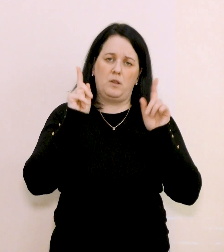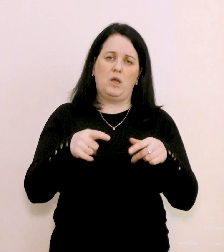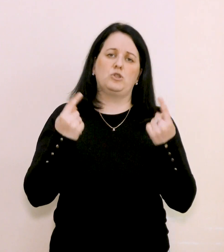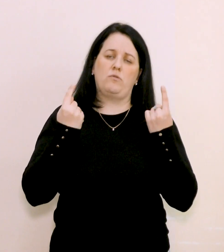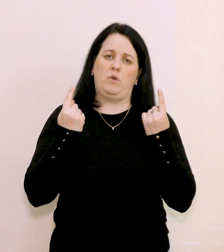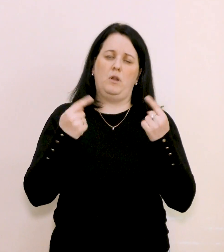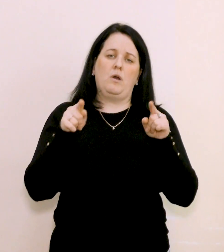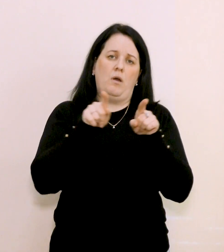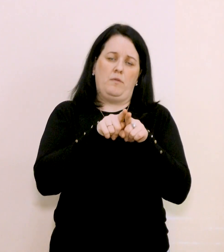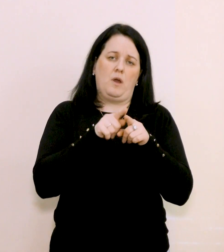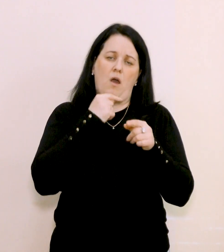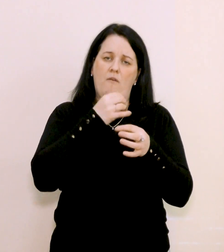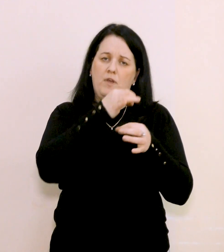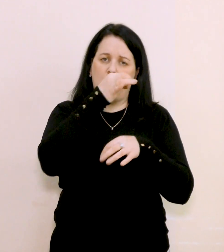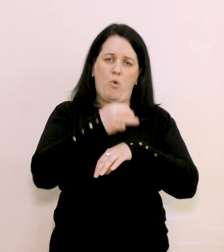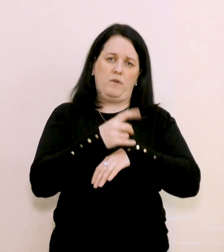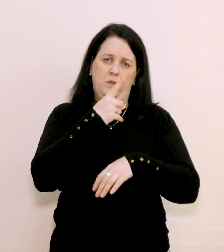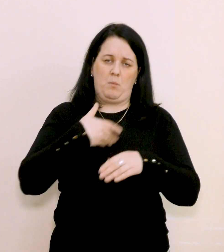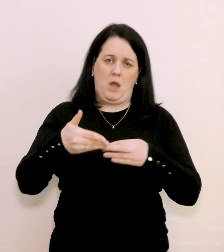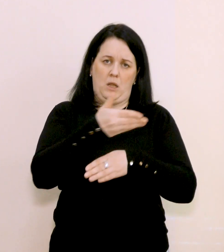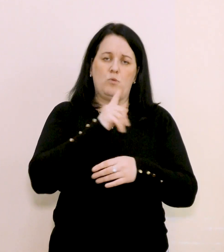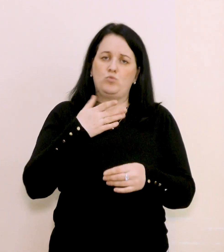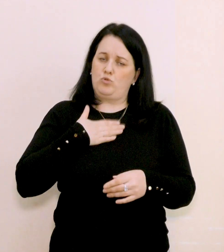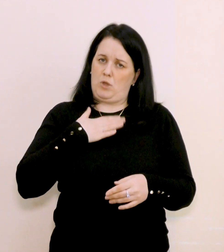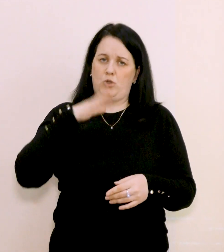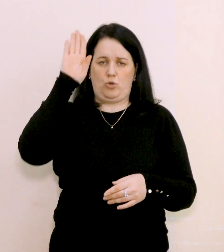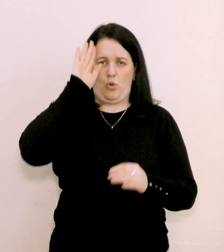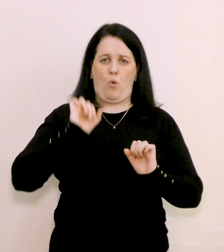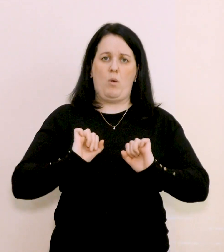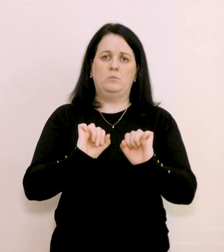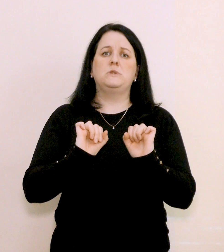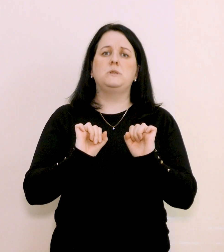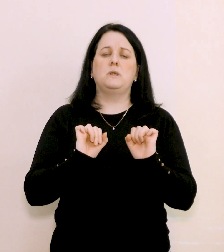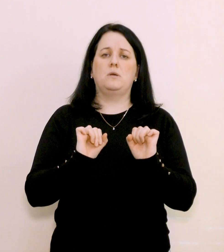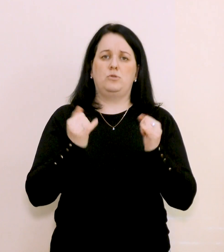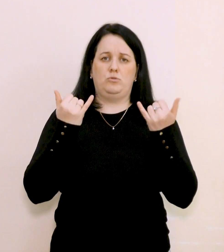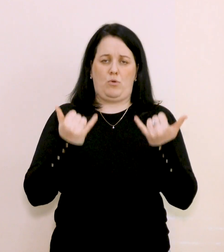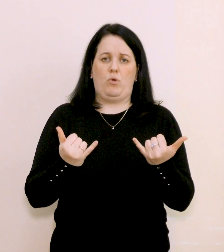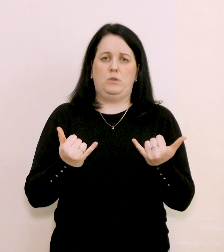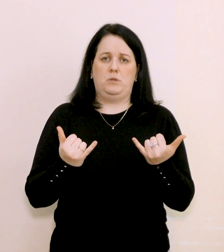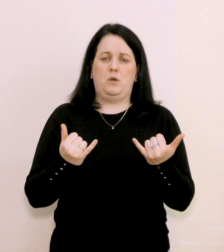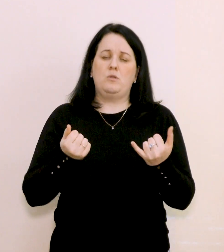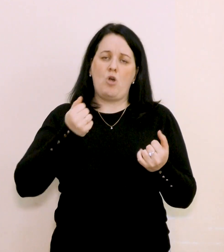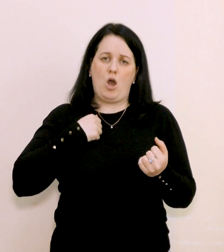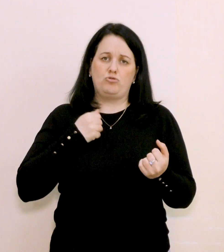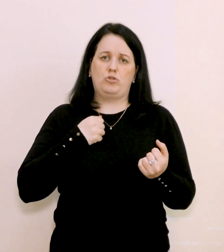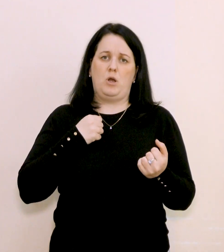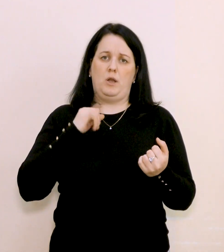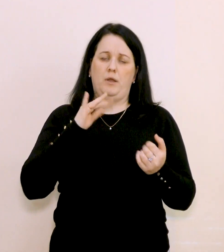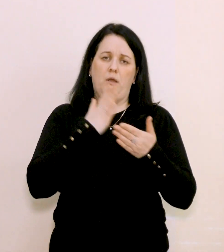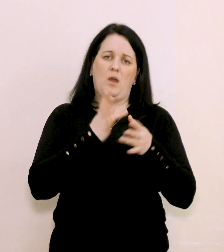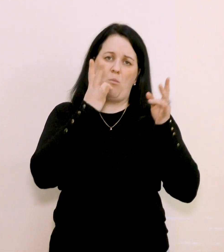така відповідальність перед нами, тому що наші хлопці сьогодні, на жаль, є